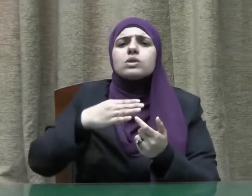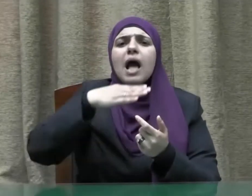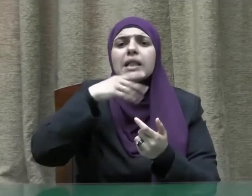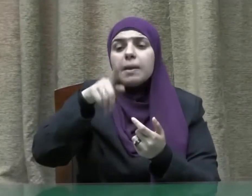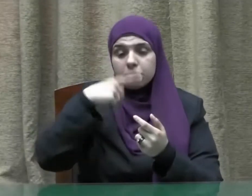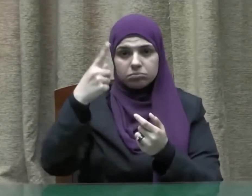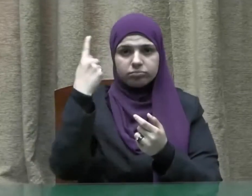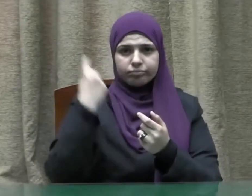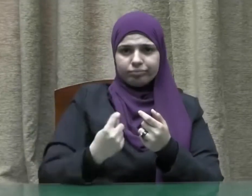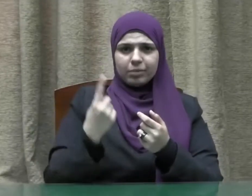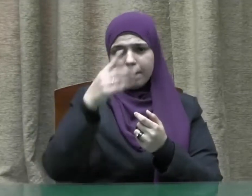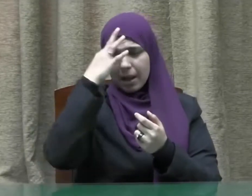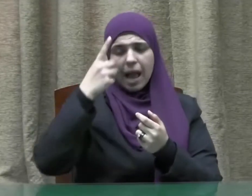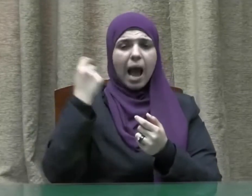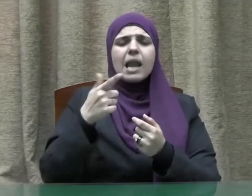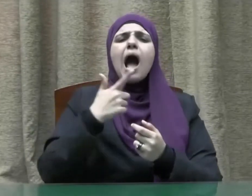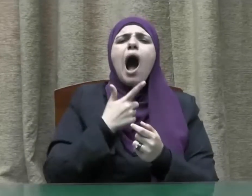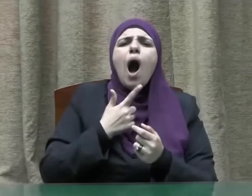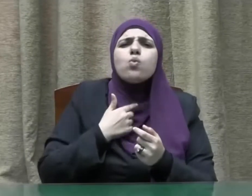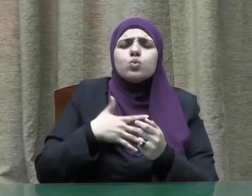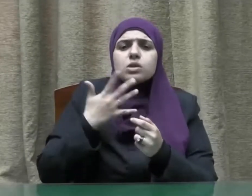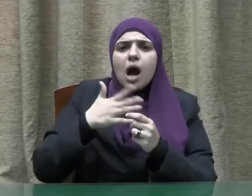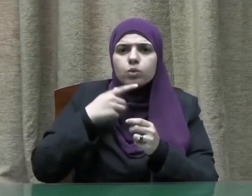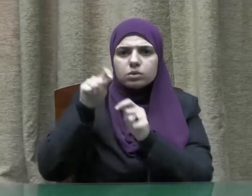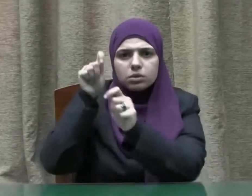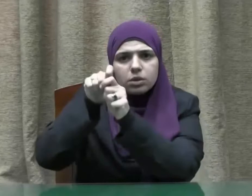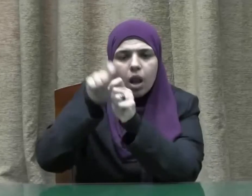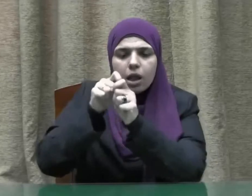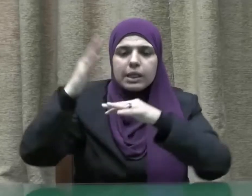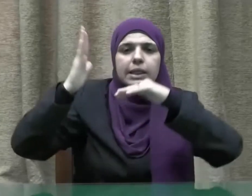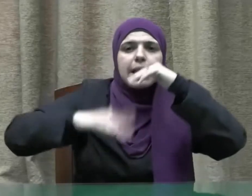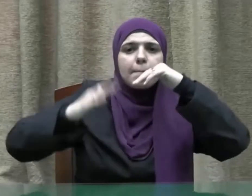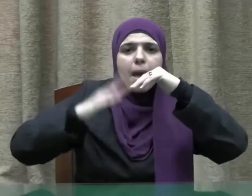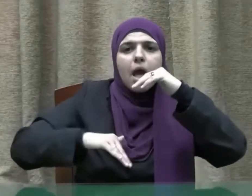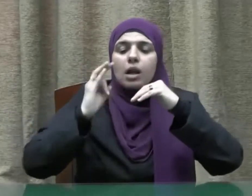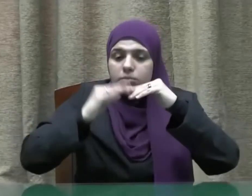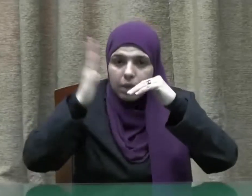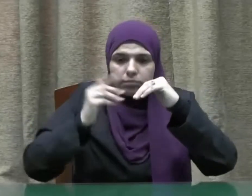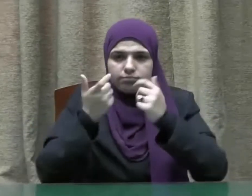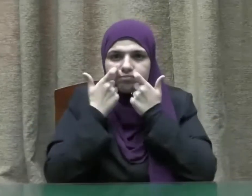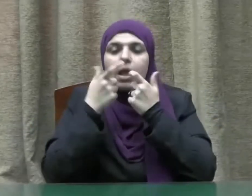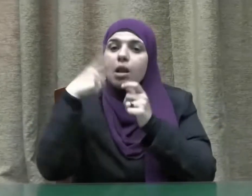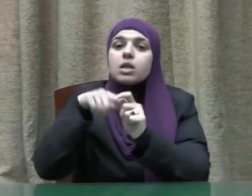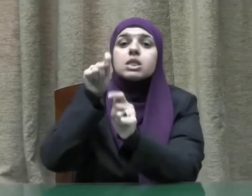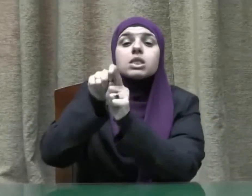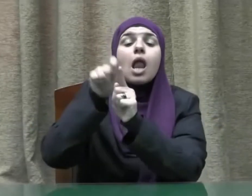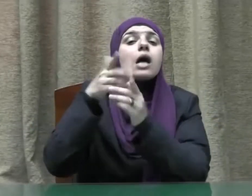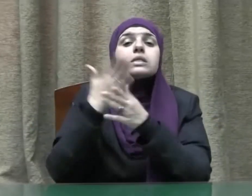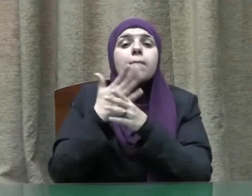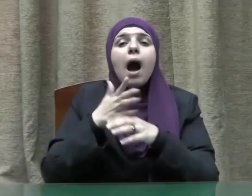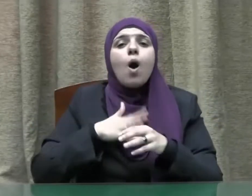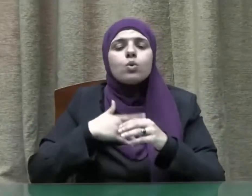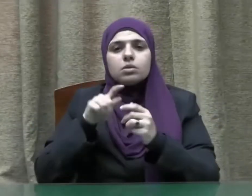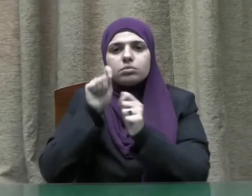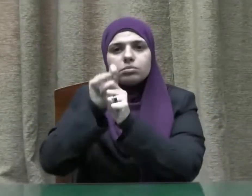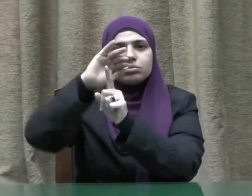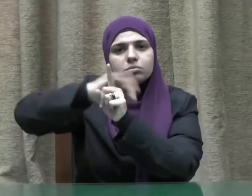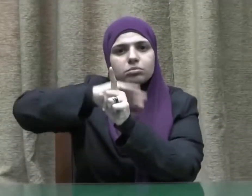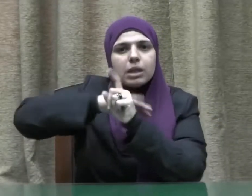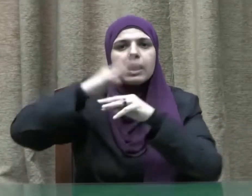المائلتيم غنيا فيحتاج إلى التقويم والتربية فيكون الإصلاح هنا رعاية